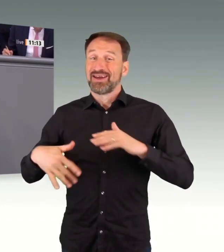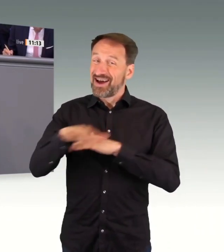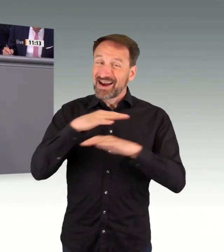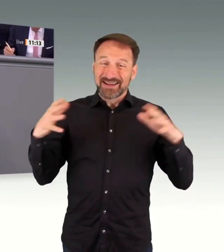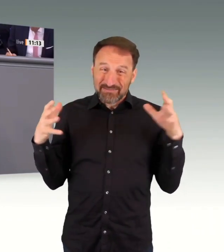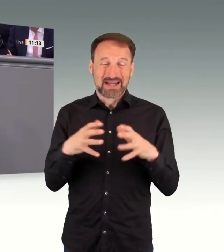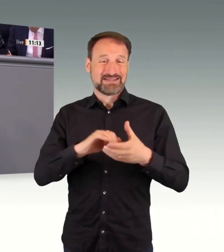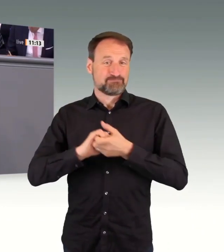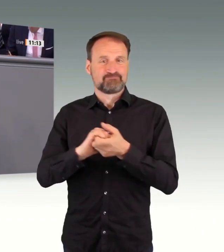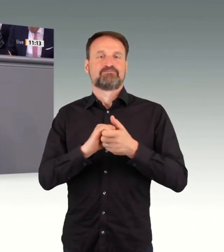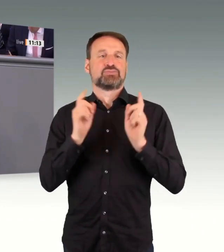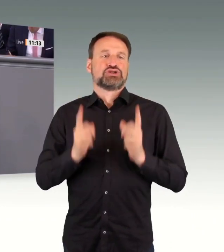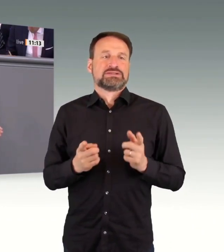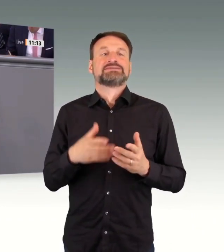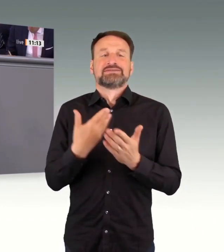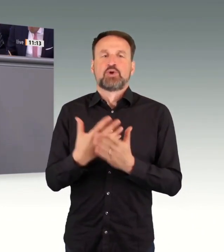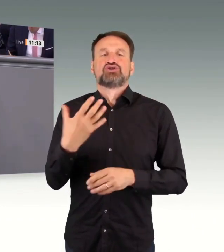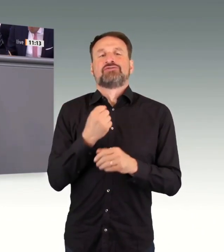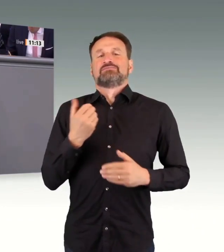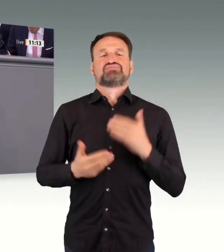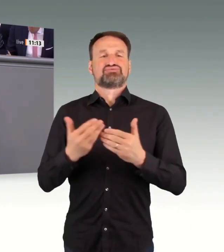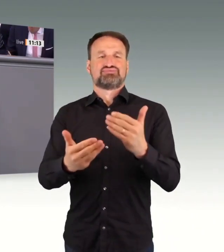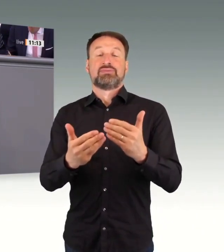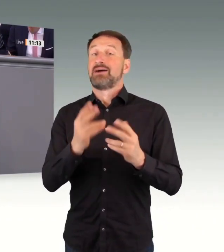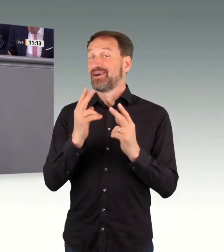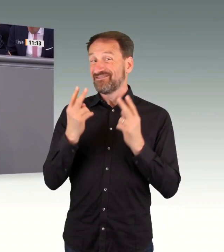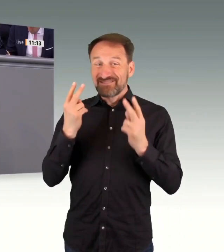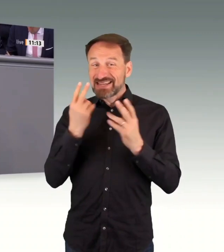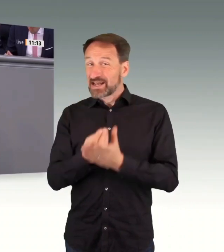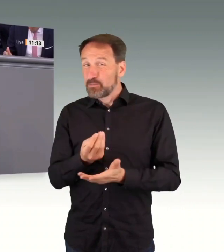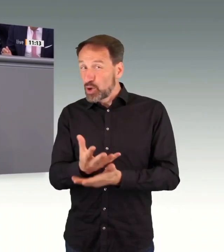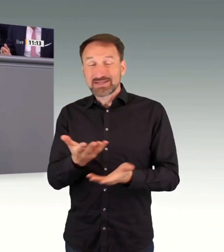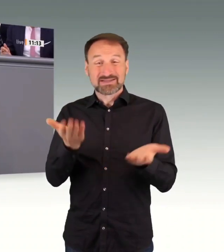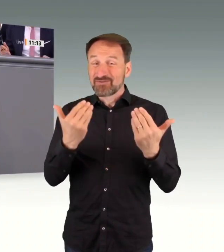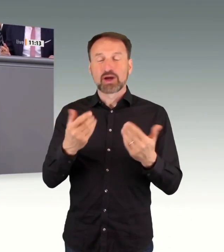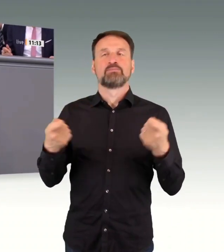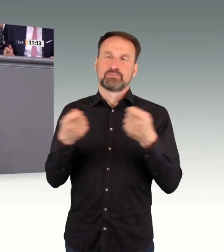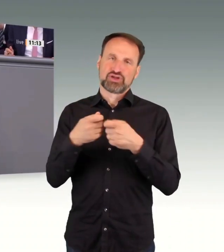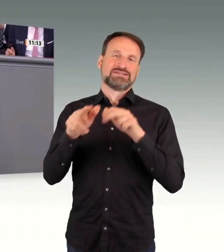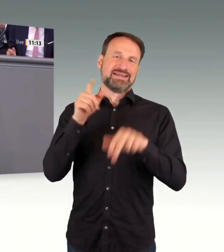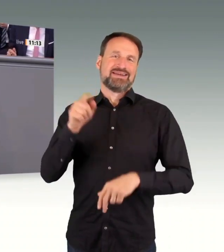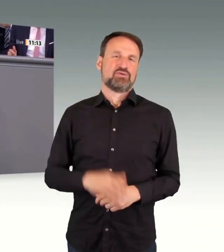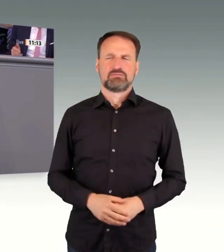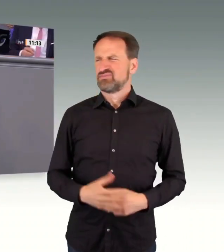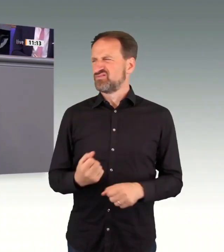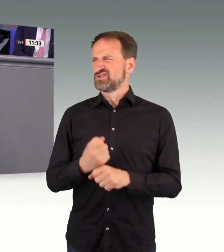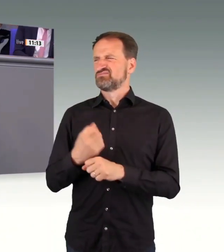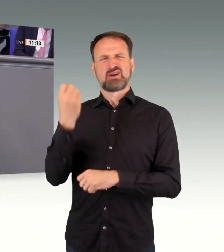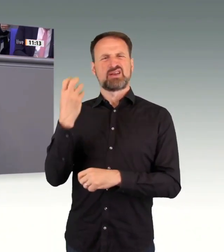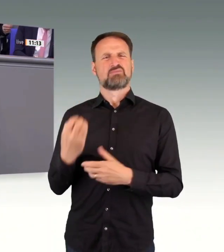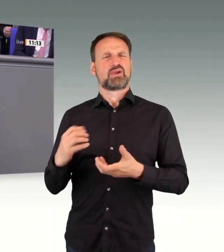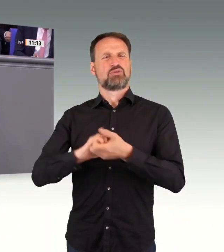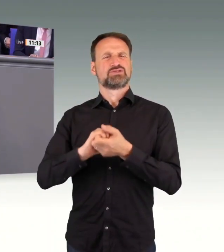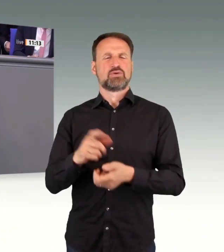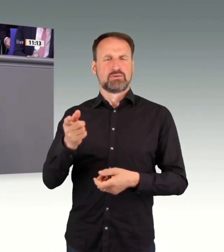Bundesregierung ausgehen. Und was macht die Ampel? Die Ampel vertut unnötig Zeit mit dem Streit darüber, was gute und damit zu